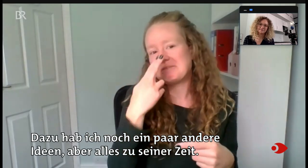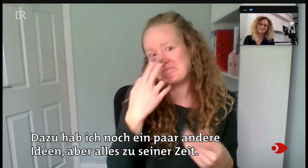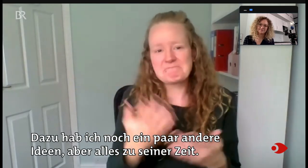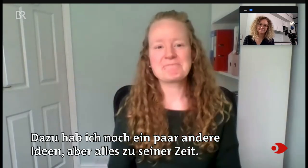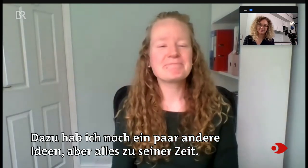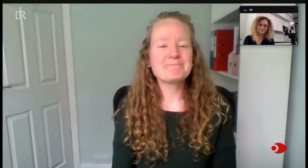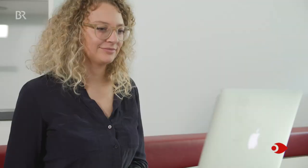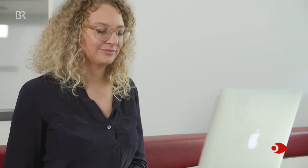Zeit.